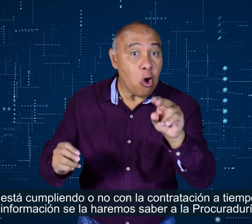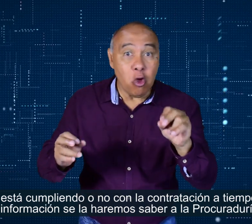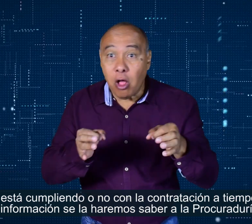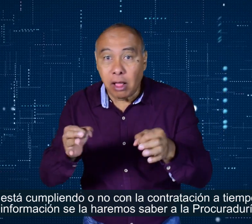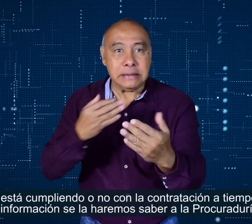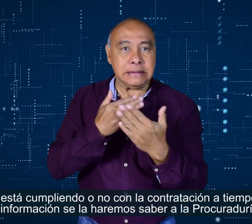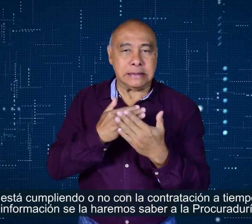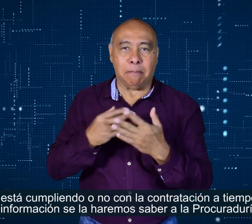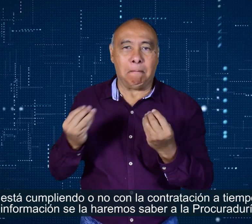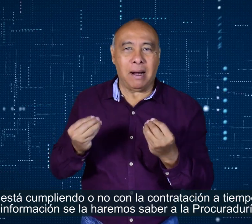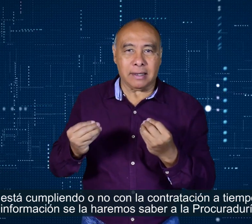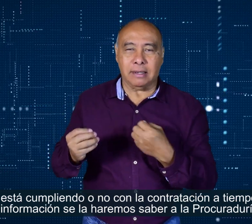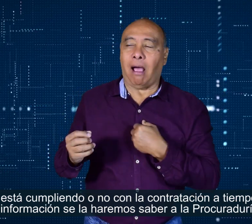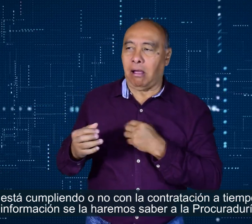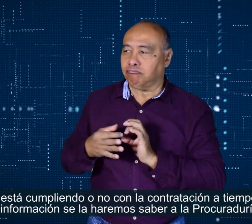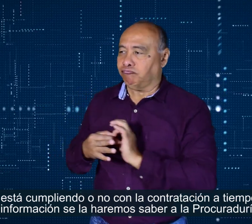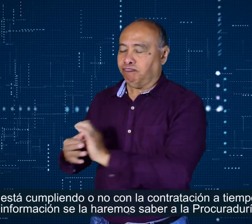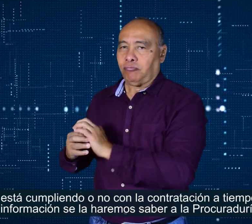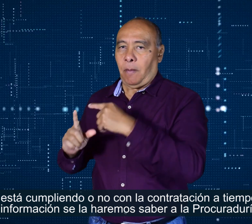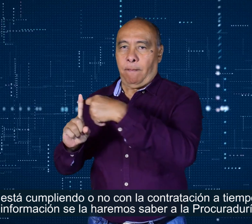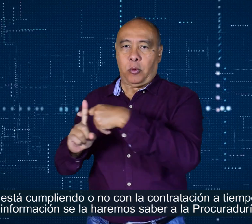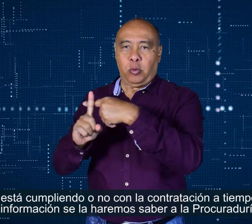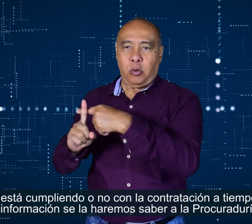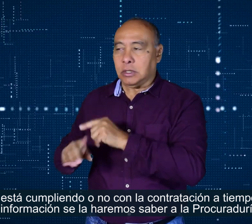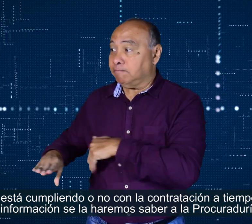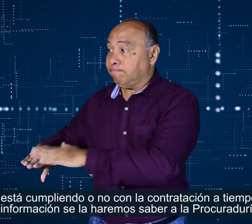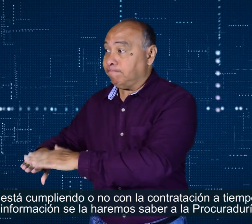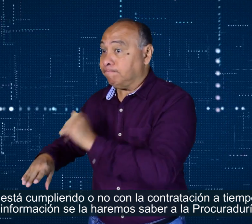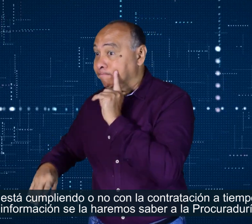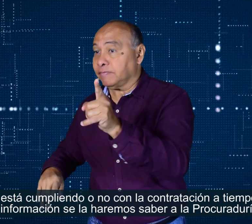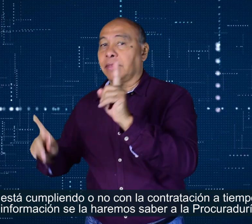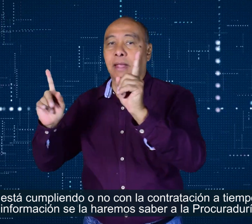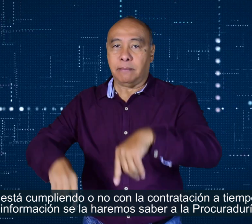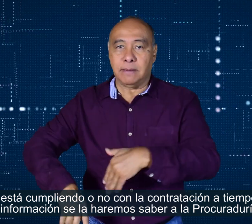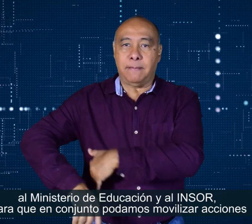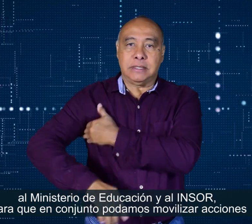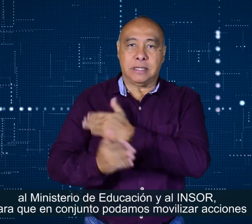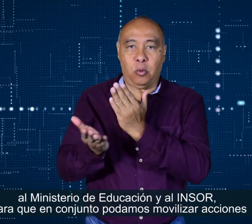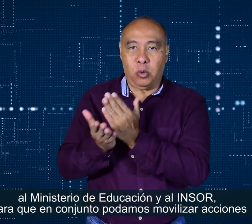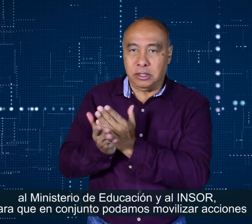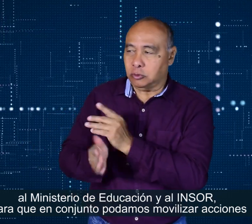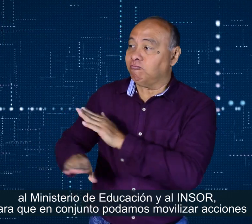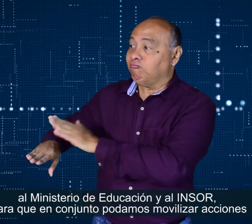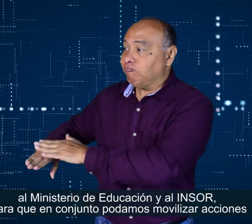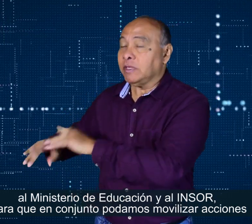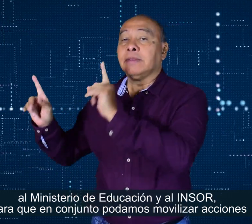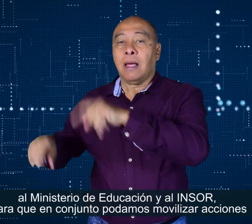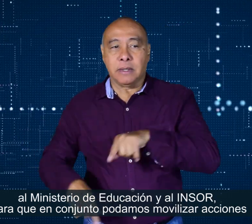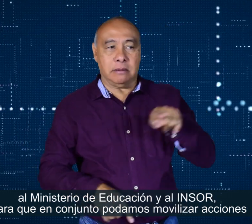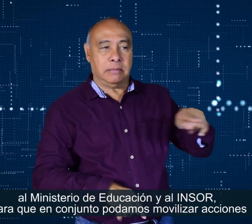cumpliendo o no con la contratación a tiempo. Esta información se la haremos saber a la Procuraduría, al Ministerio de Educación y al